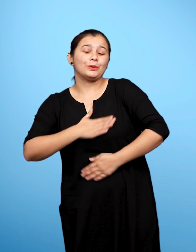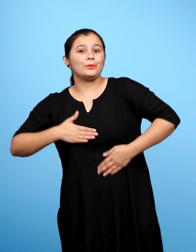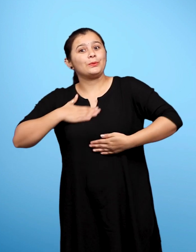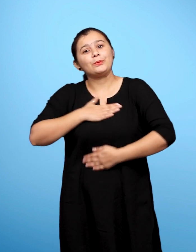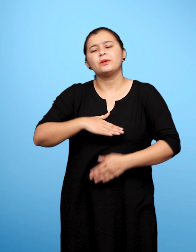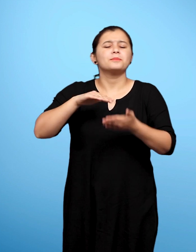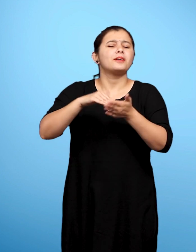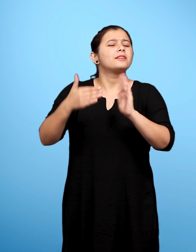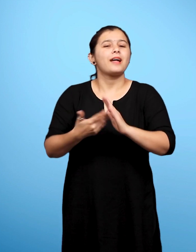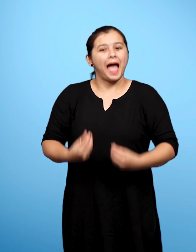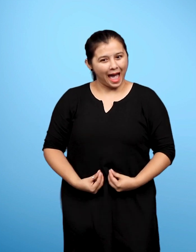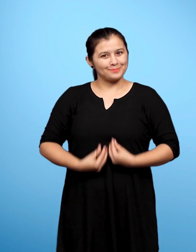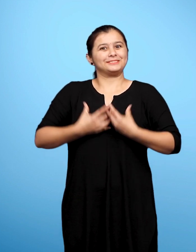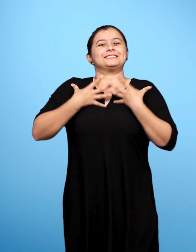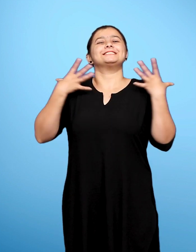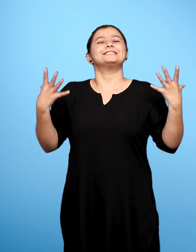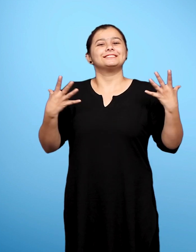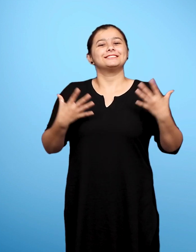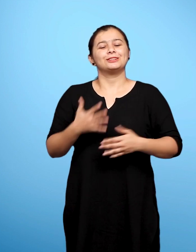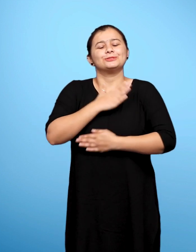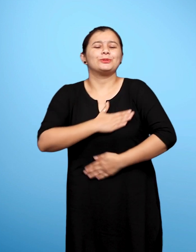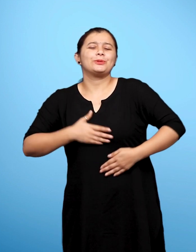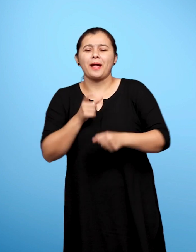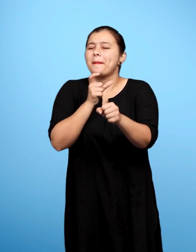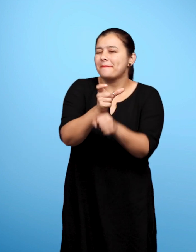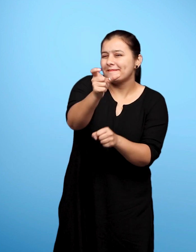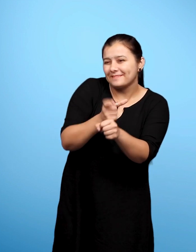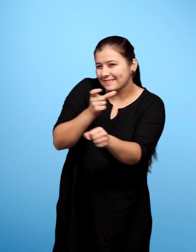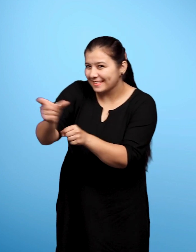मौज, उम्मंग, खुशी, मस्ती